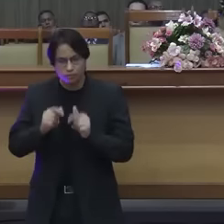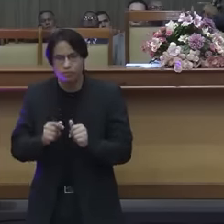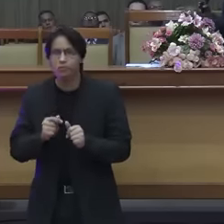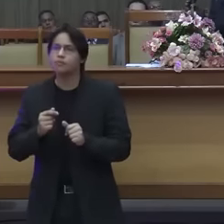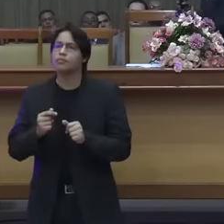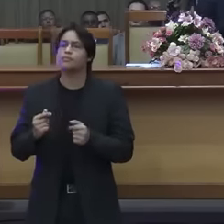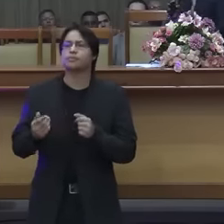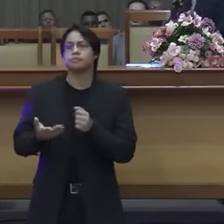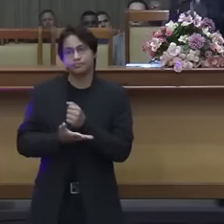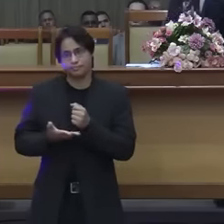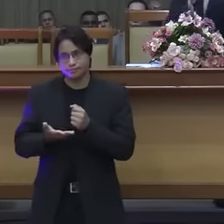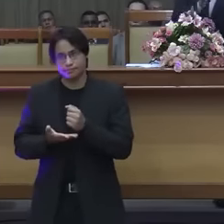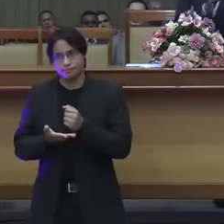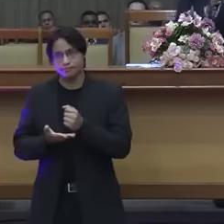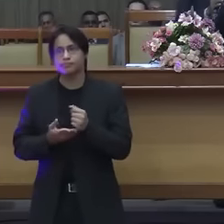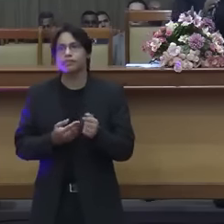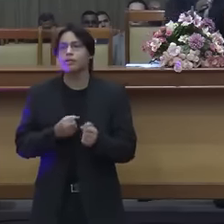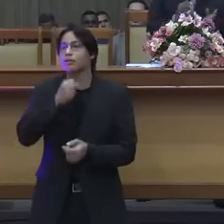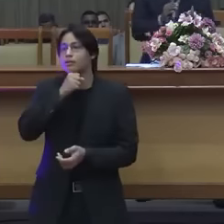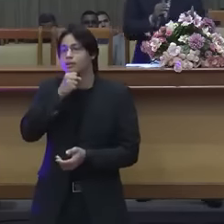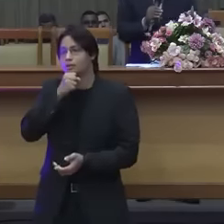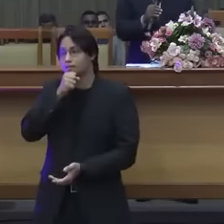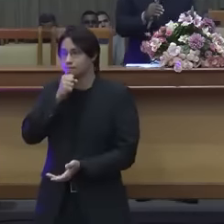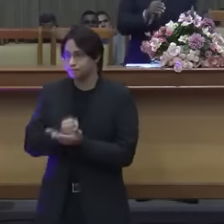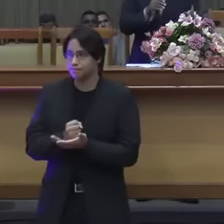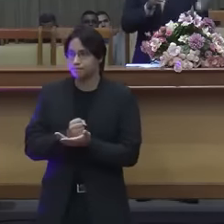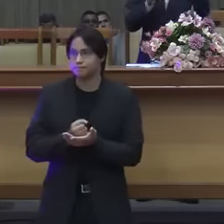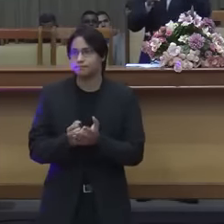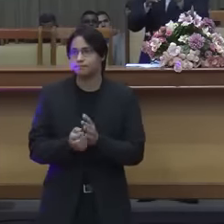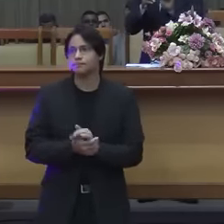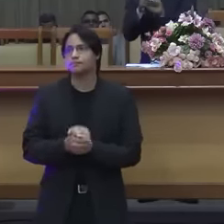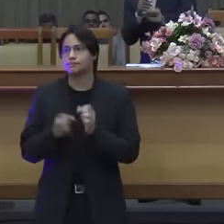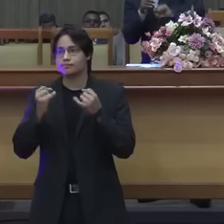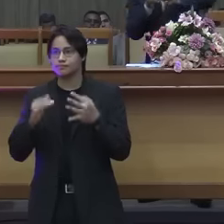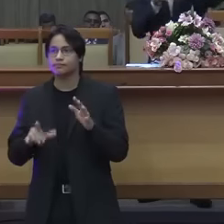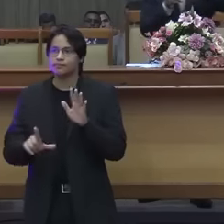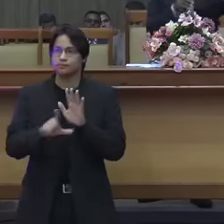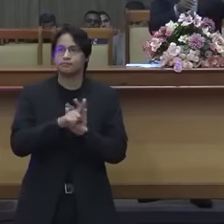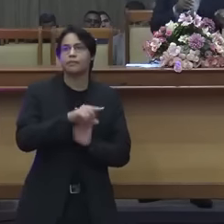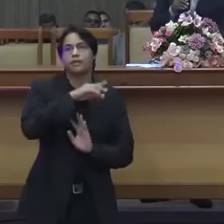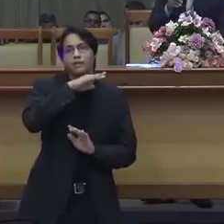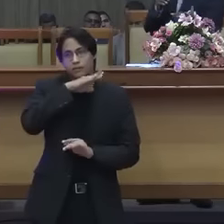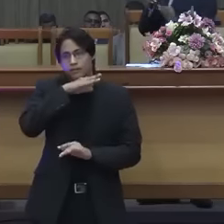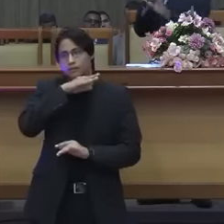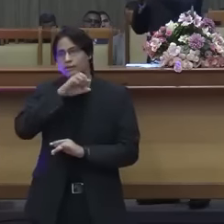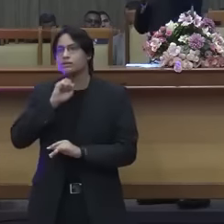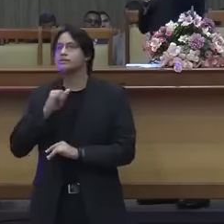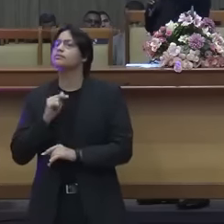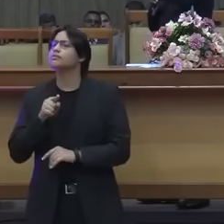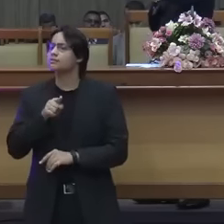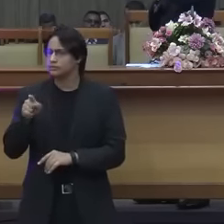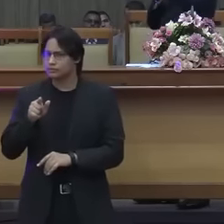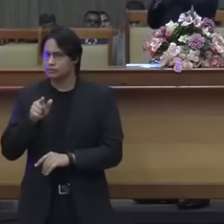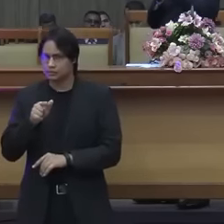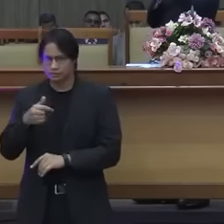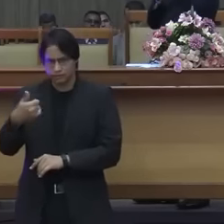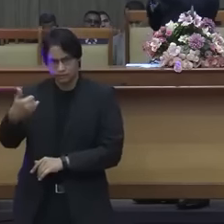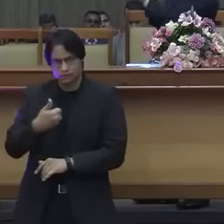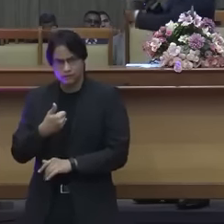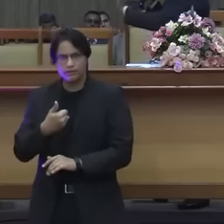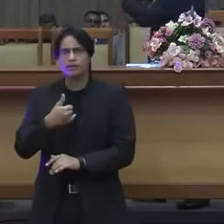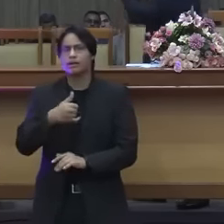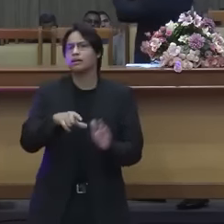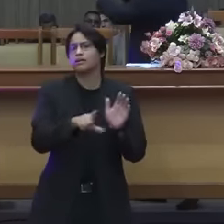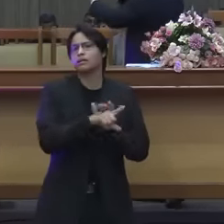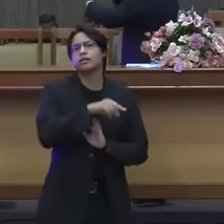Não é assim? E tem muita gente que diz assim, a lei não presta. Se você disser que a lei não presta, eu vou concordar contigo, se